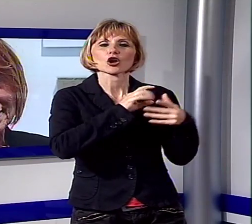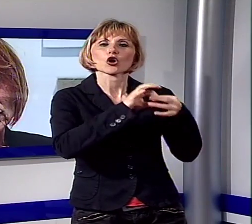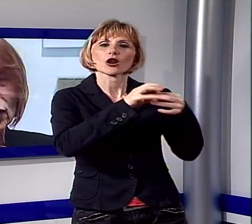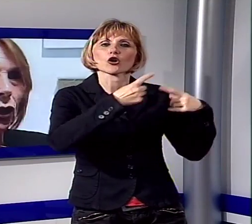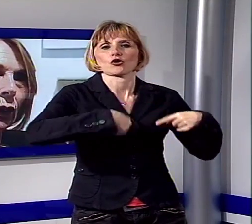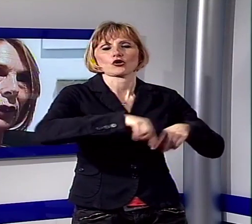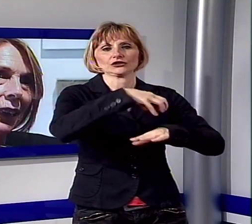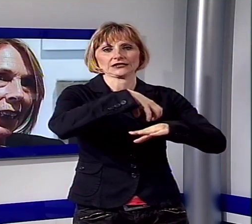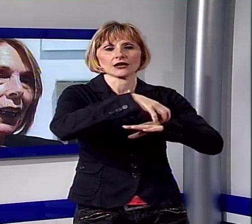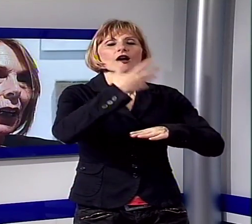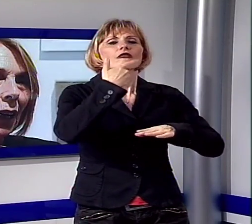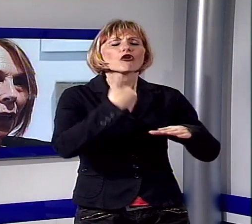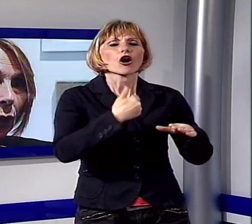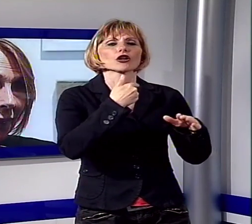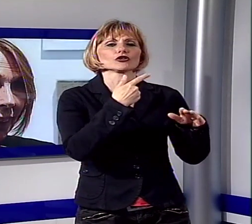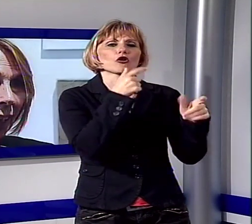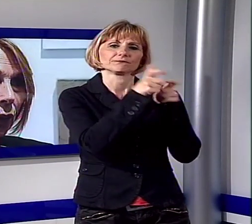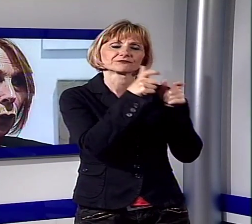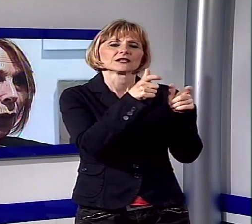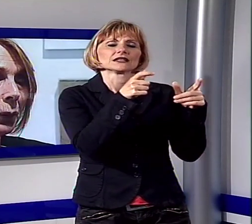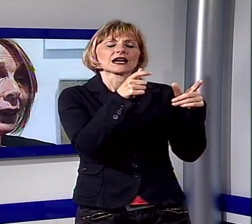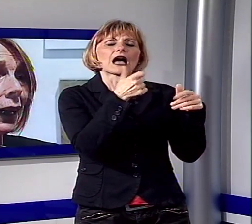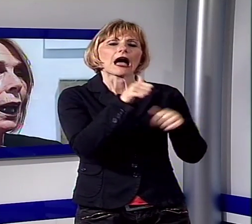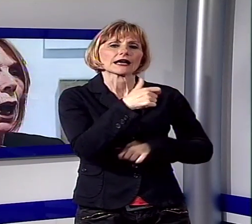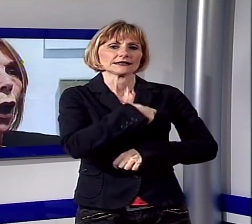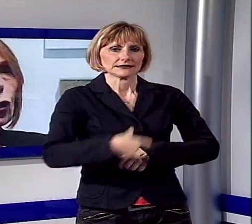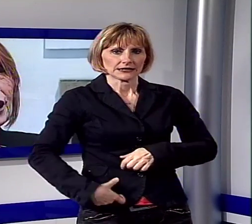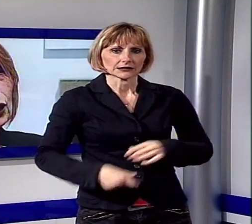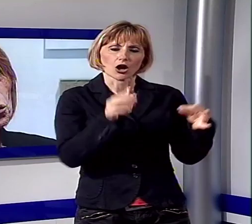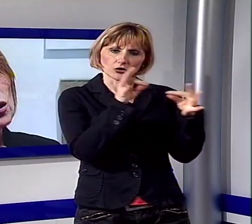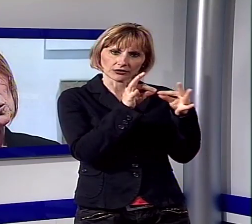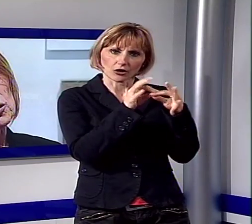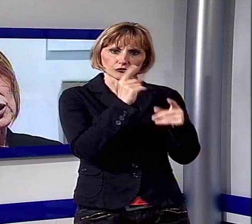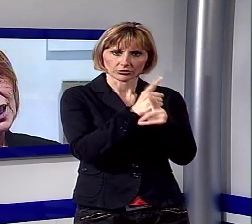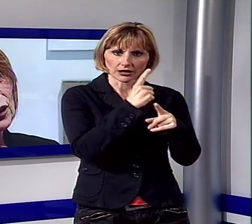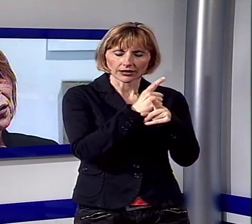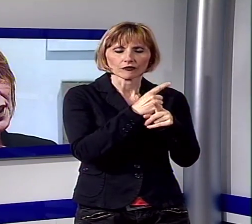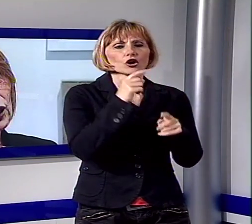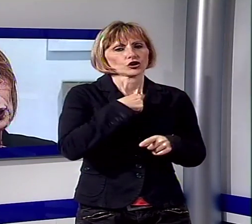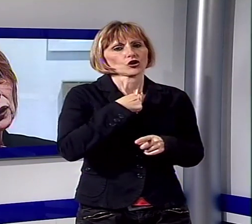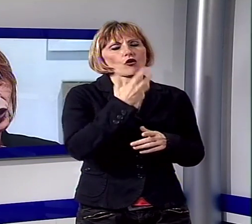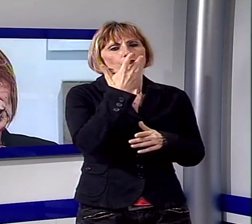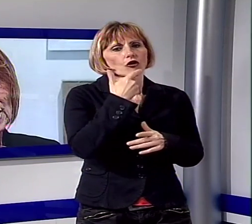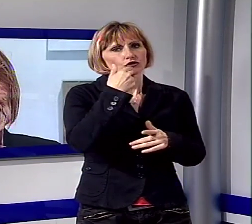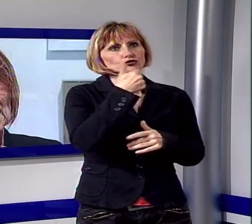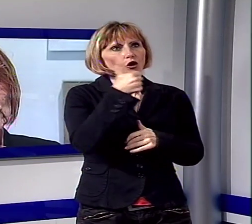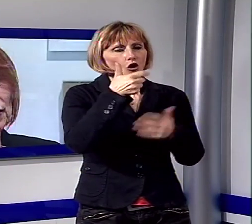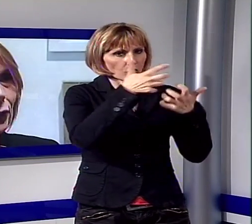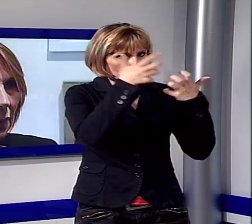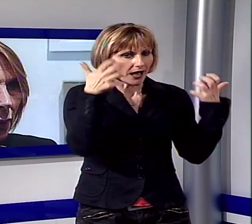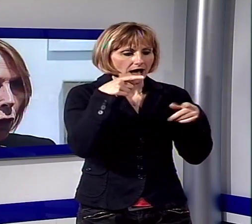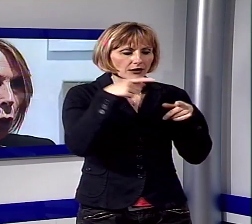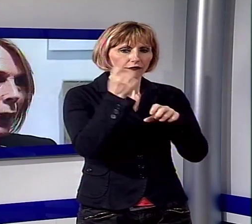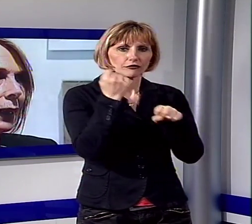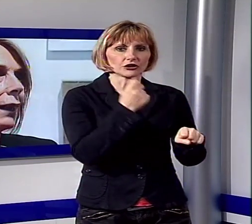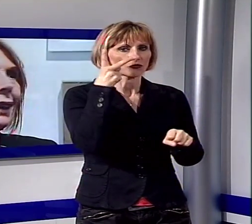'amministrazione, voglio condividere con il Sindaco naturalmente. Ho soltanto molto chiaro il fatto che questa